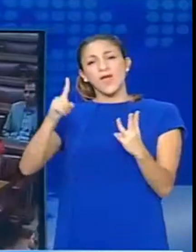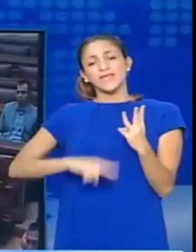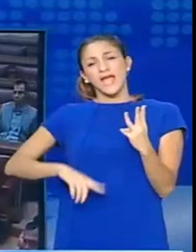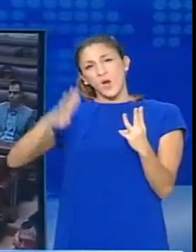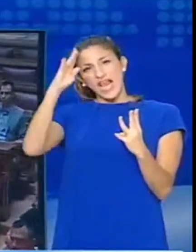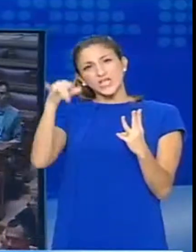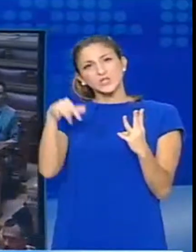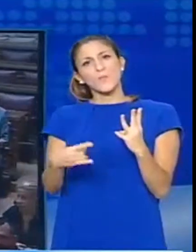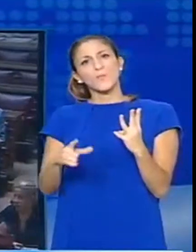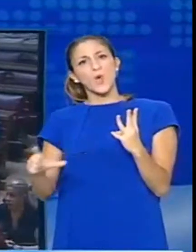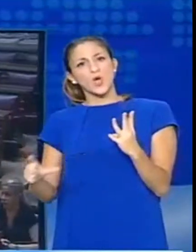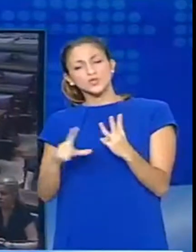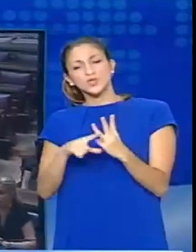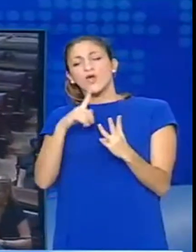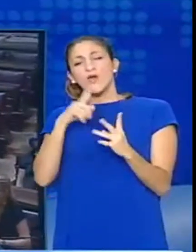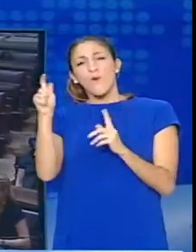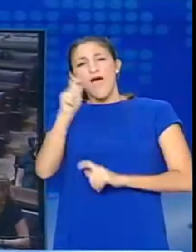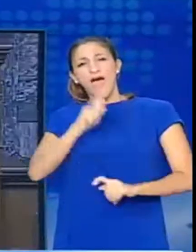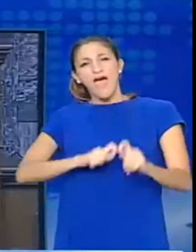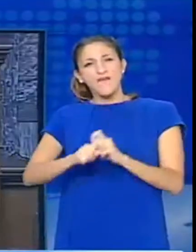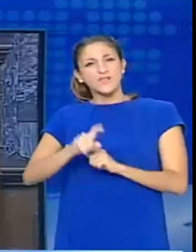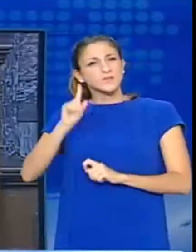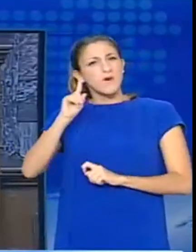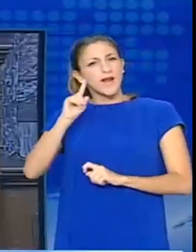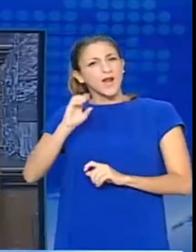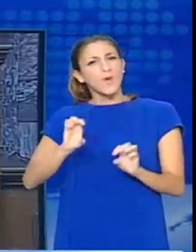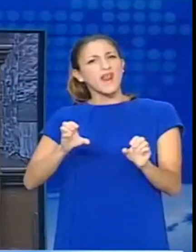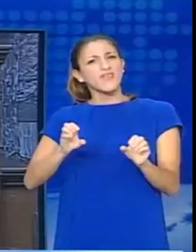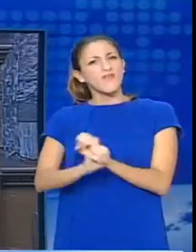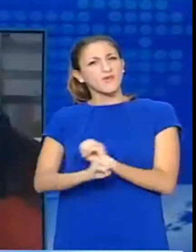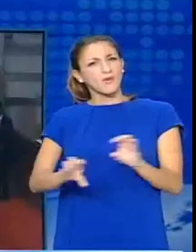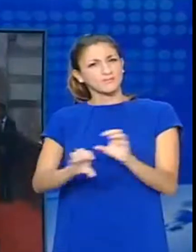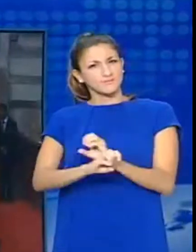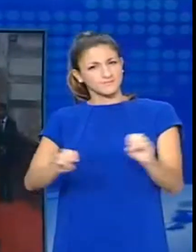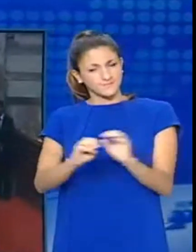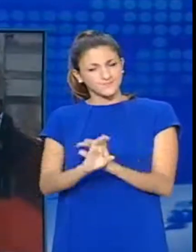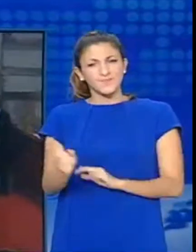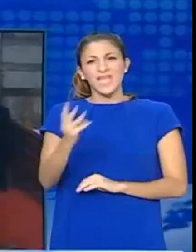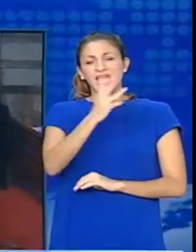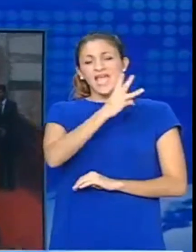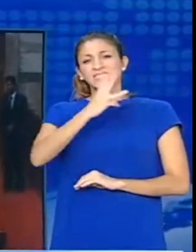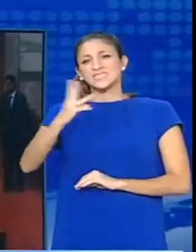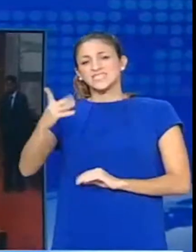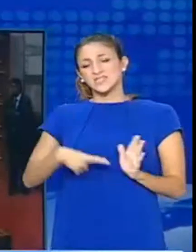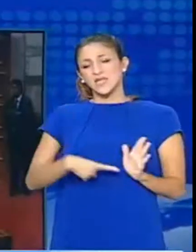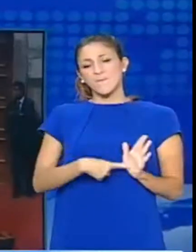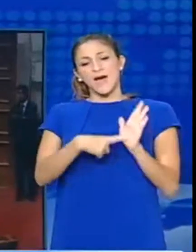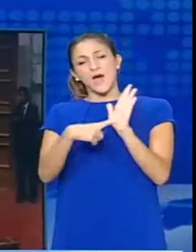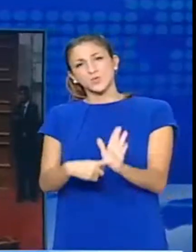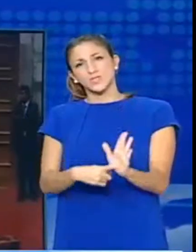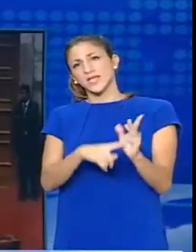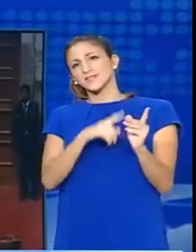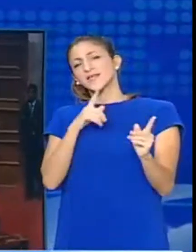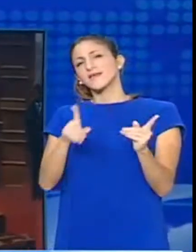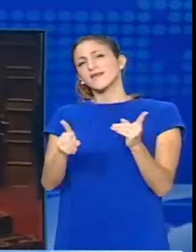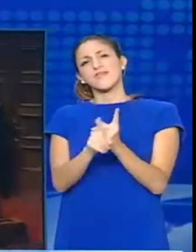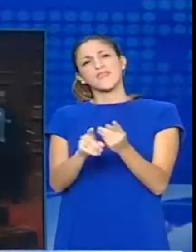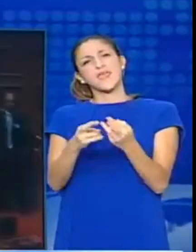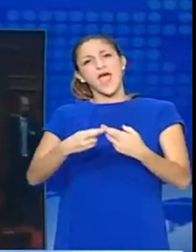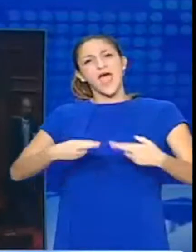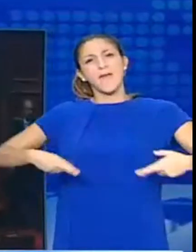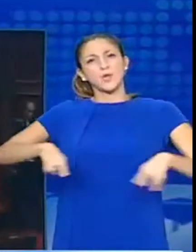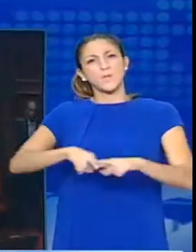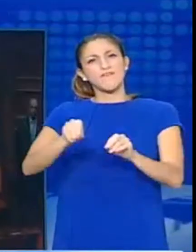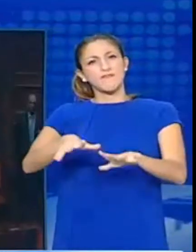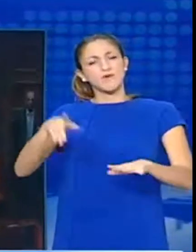Χρυσοβαλάντη Αλεξόπουλο για τη δημιουργία παράνομου ραδιοσταθμού. Ο ΣΥΡΙΖΑ παρουσίασε στη συνεδρίαση της Επιτροπής Δημόσιας Διοίκησης Δικαιοσύνης